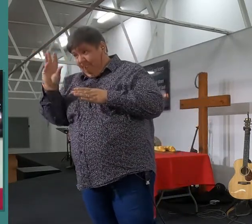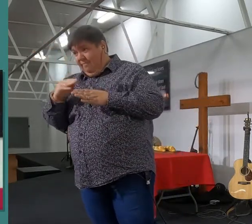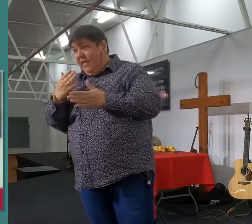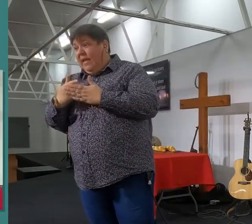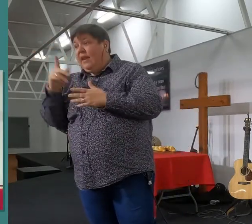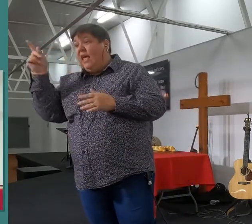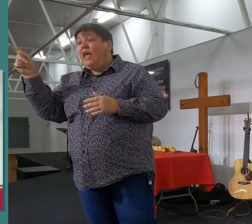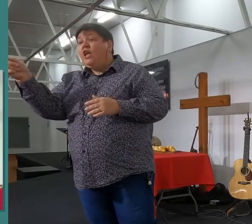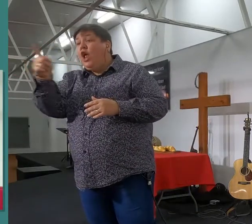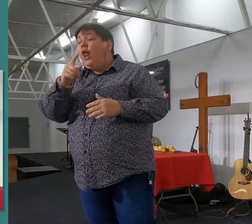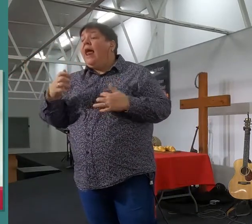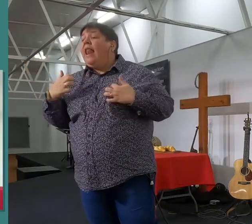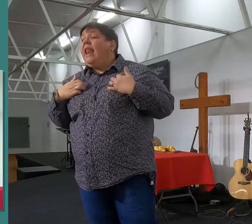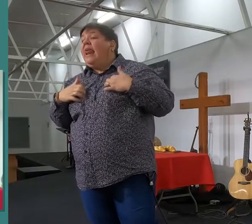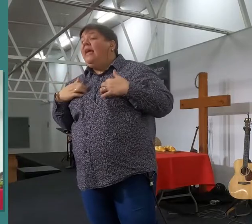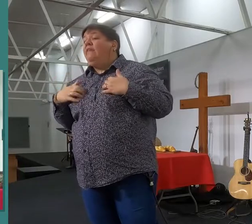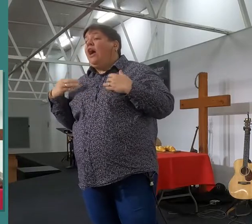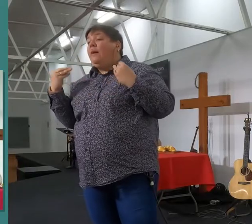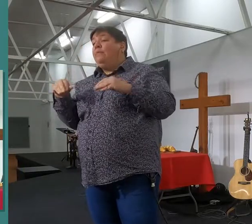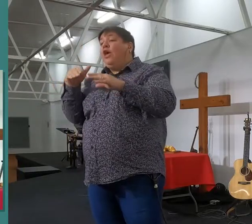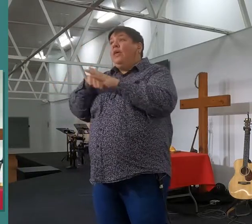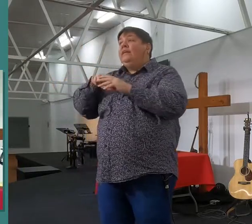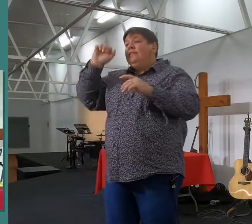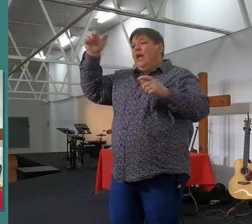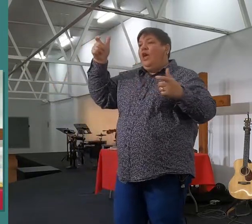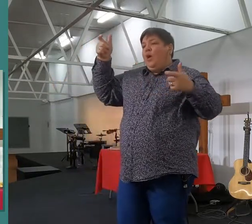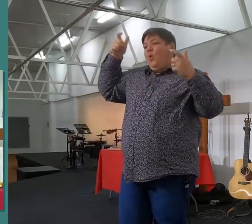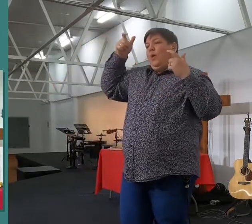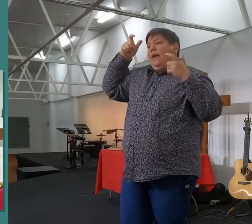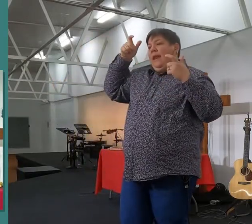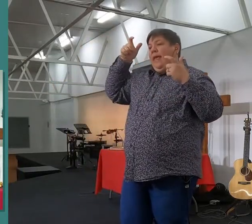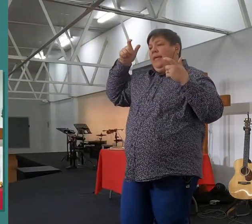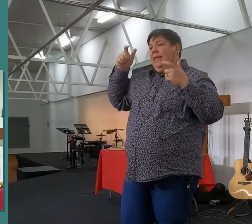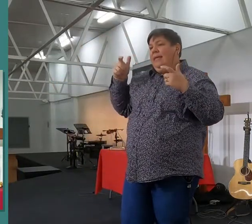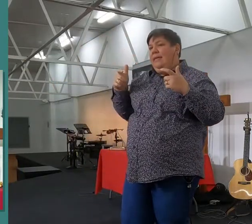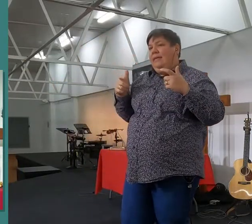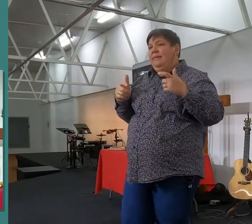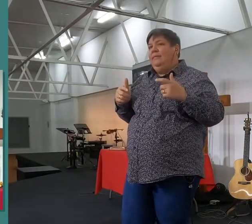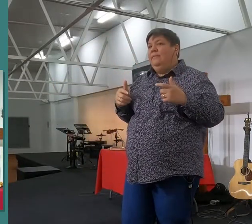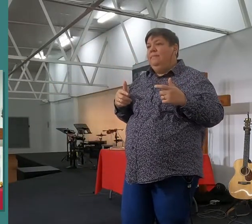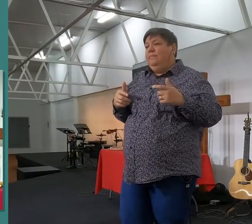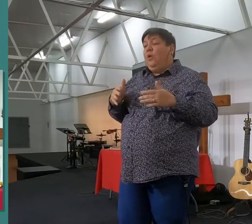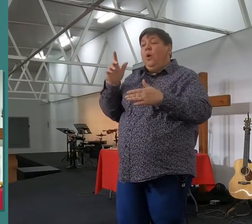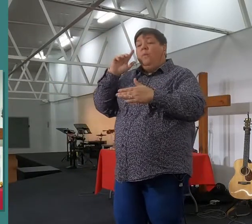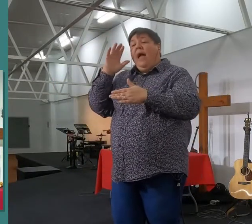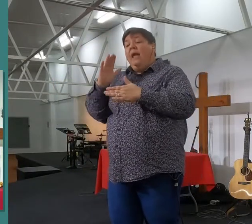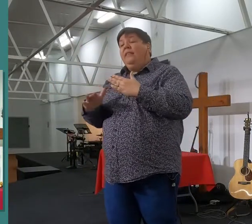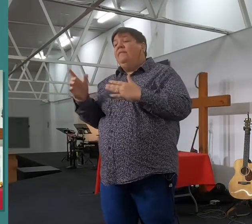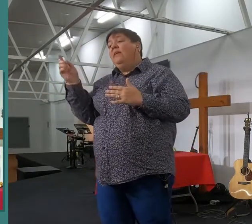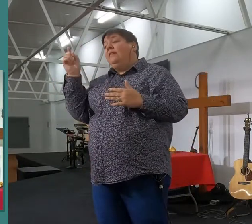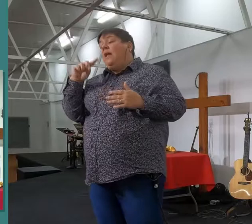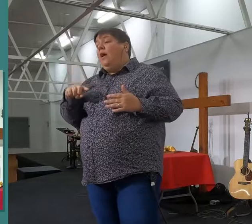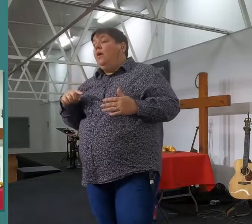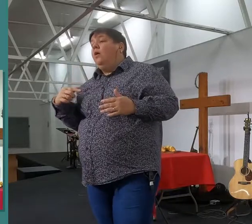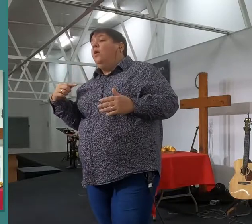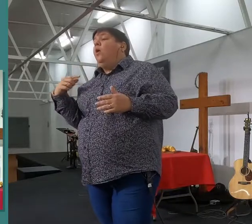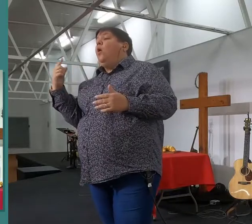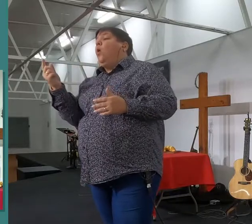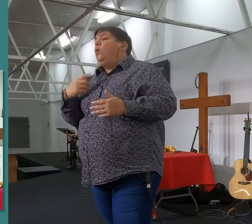leven gebruik in sy koninkrijk. Dis ook om die reeks van naam koninkrijkspatte is. Want dis op die einde van die dag. Weet jy, ons kan een self-help kerk